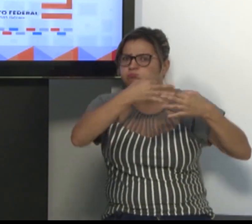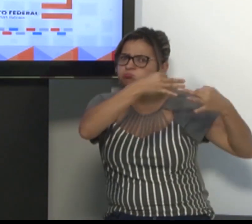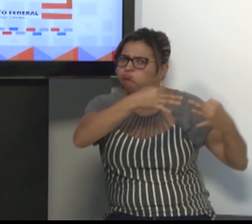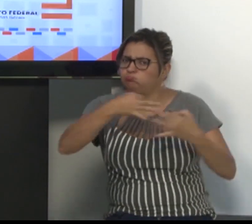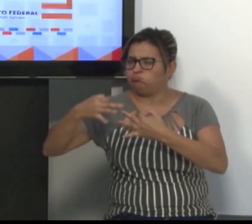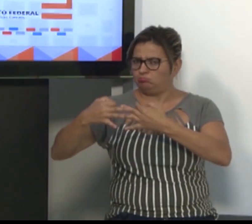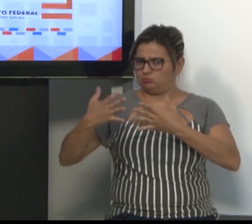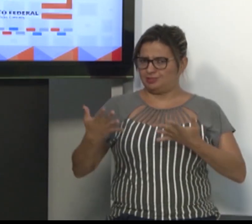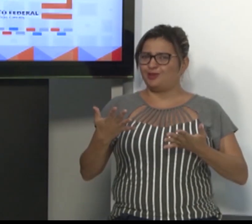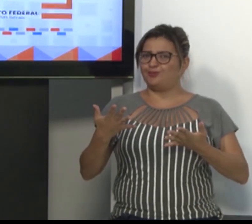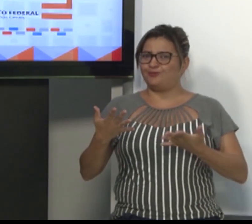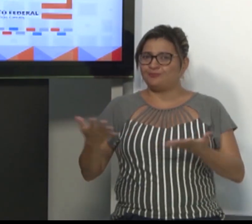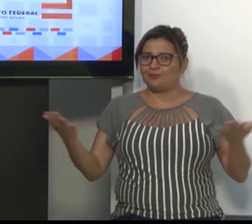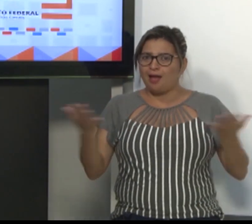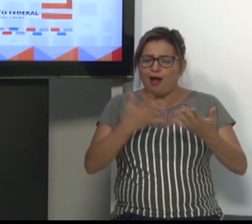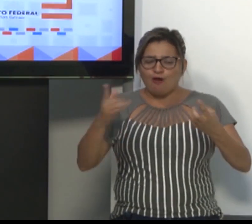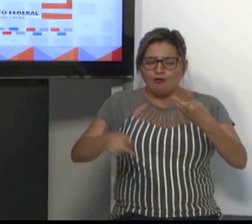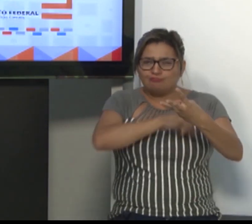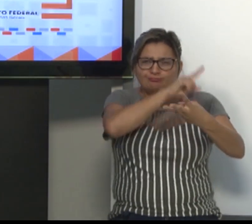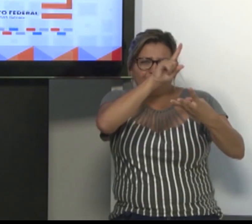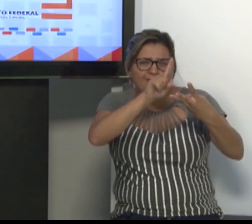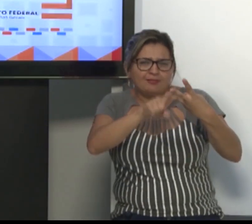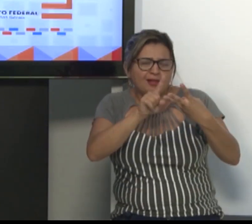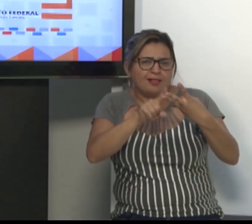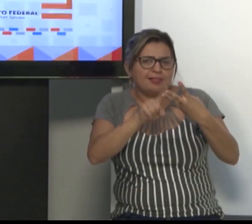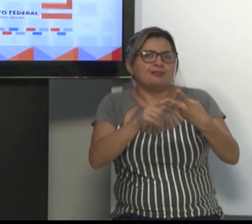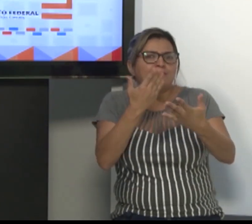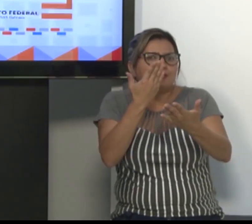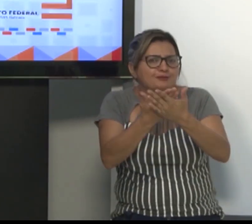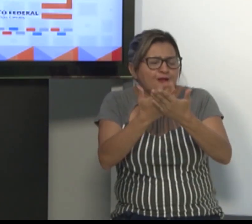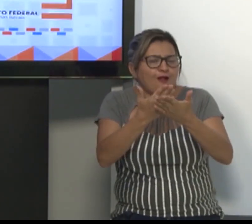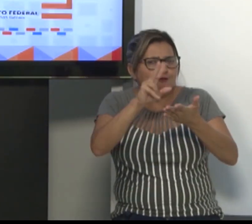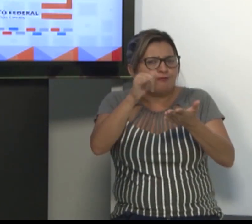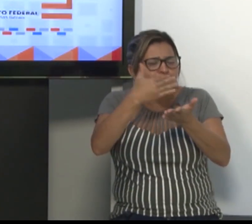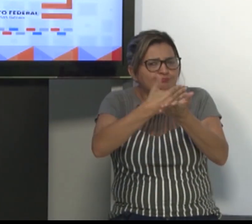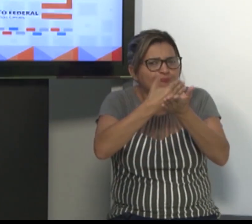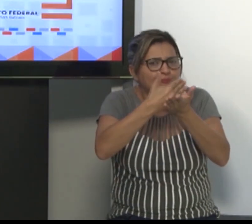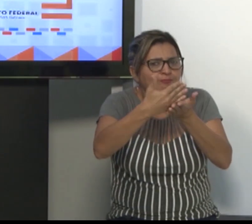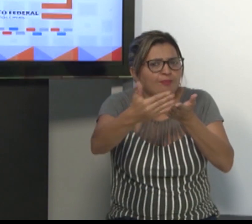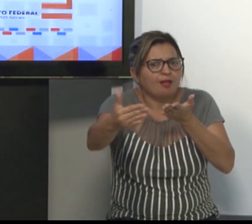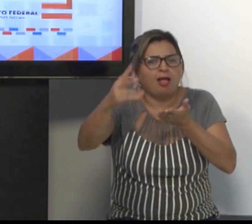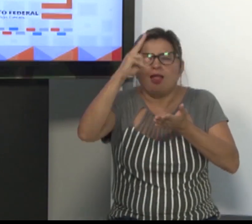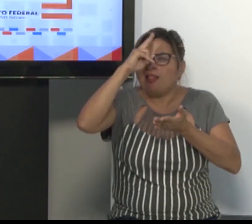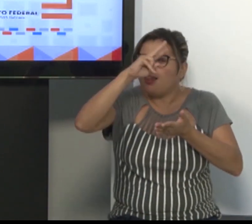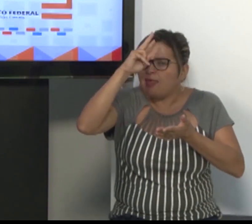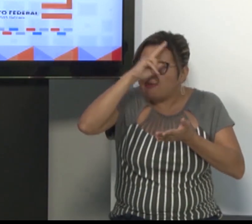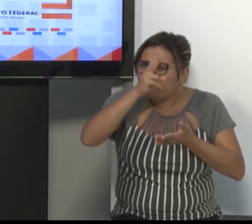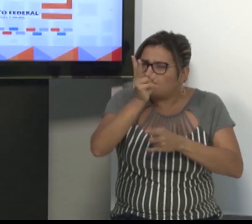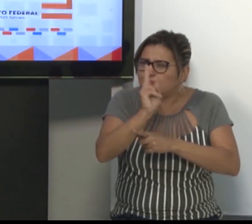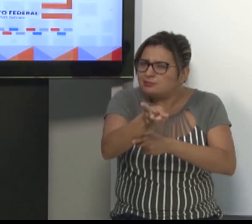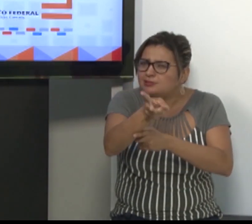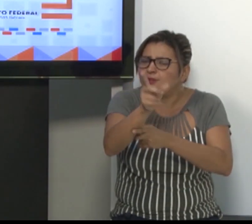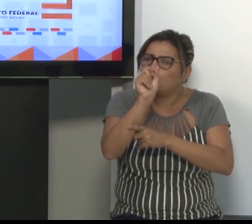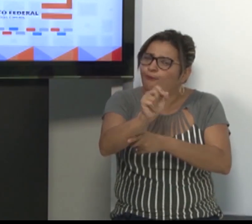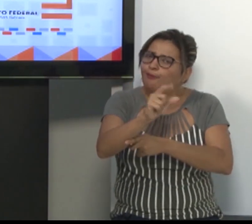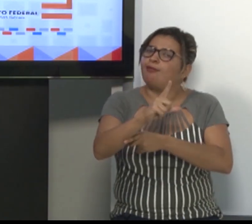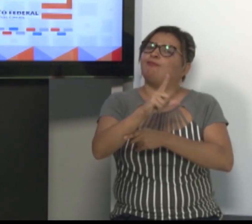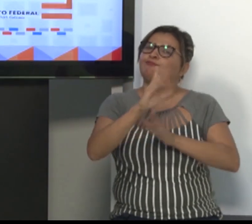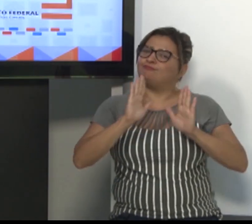Vocês vão perceber que é fácil, vai depender da organização. Nessa terceira aula, nós vamos dar início aos